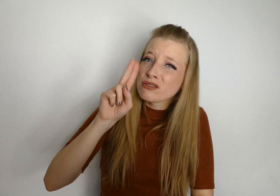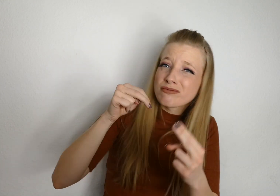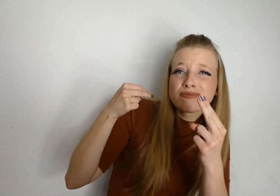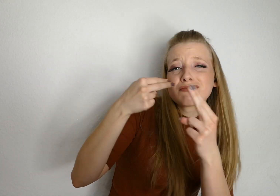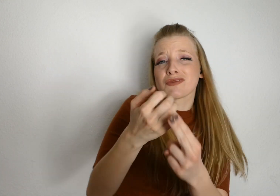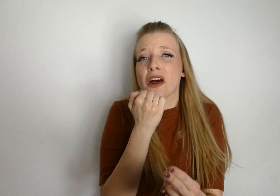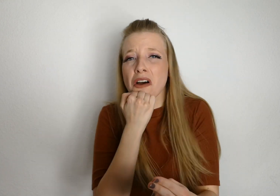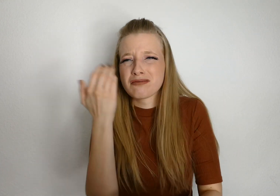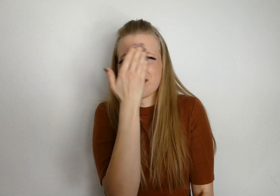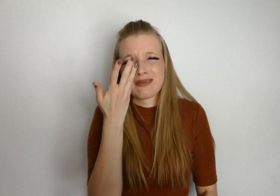immer wieder hoffen